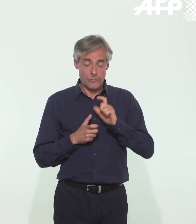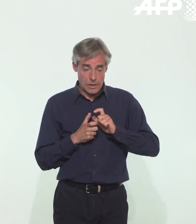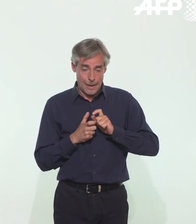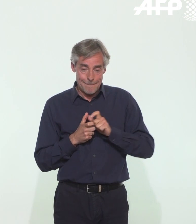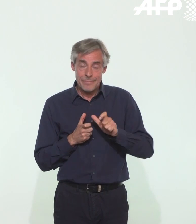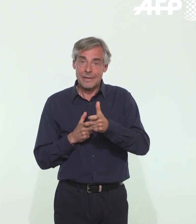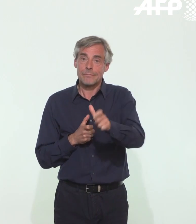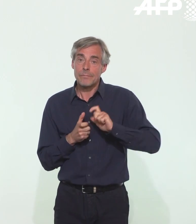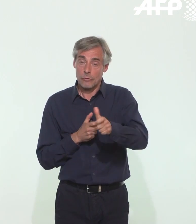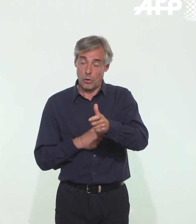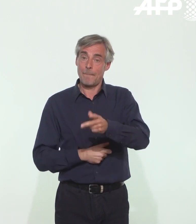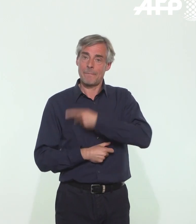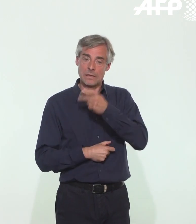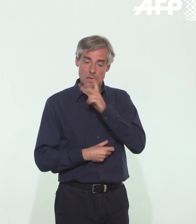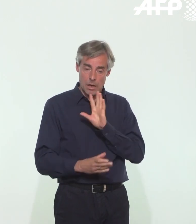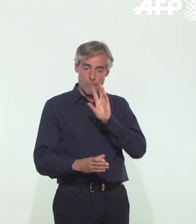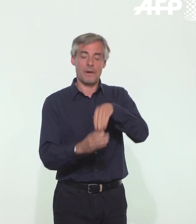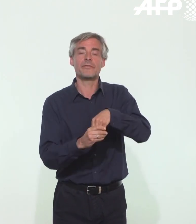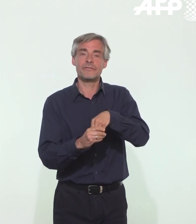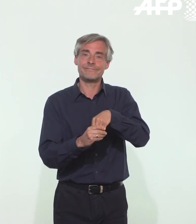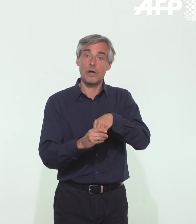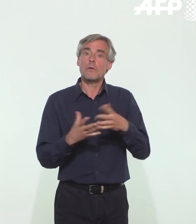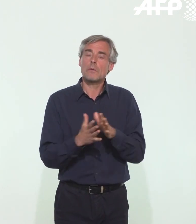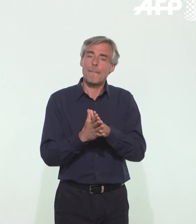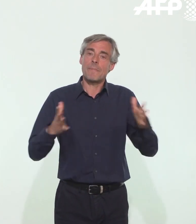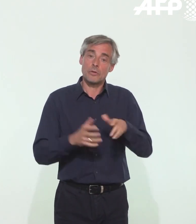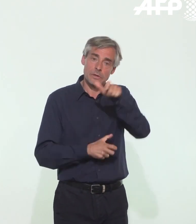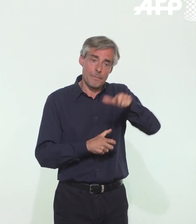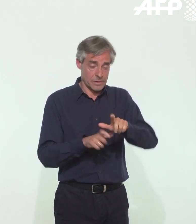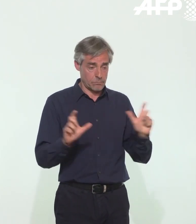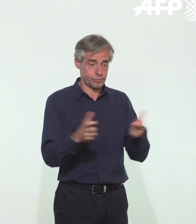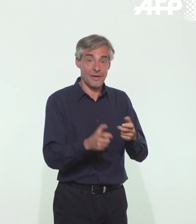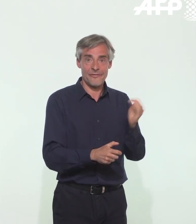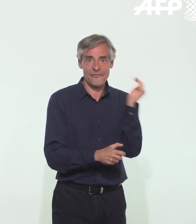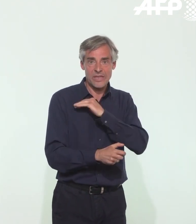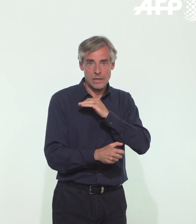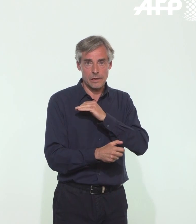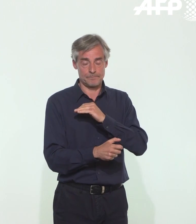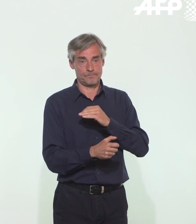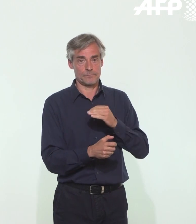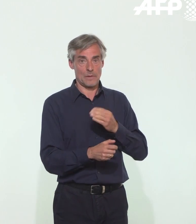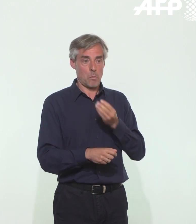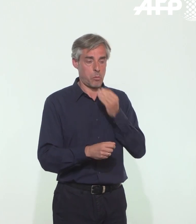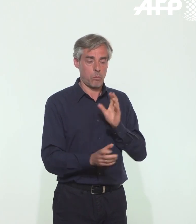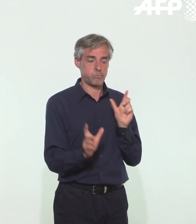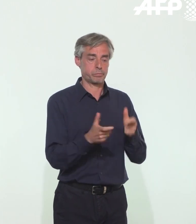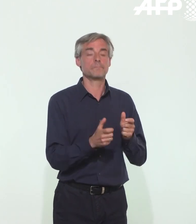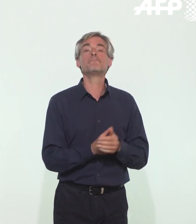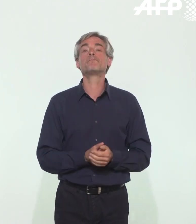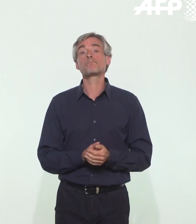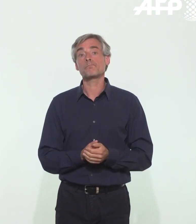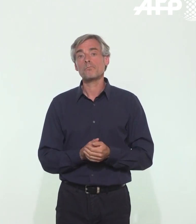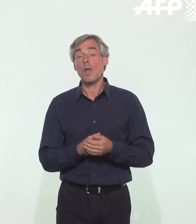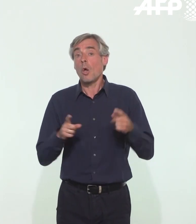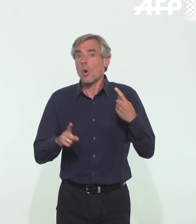en charge médicale qui permettra au plus grand nombre d'être détecté vite, d'être détecté à temps. C'est aussi